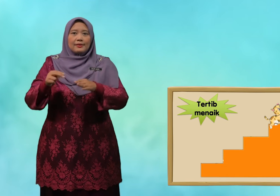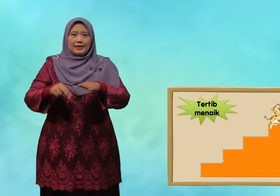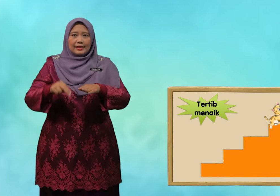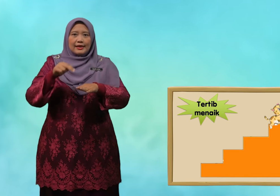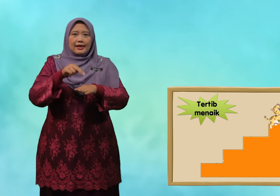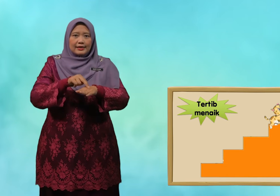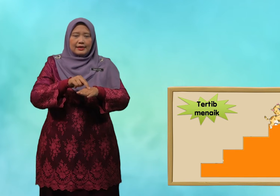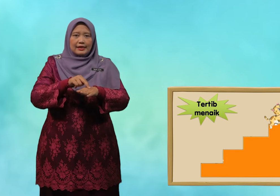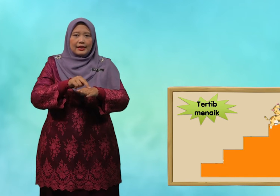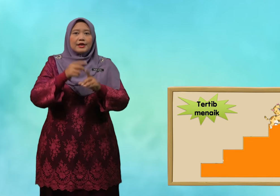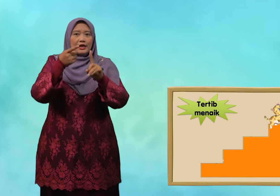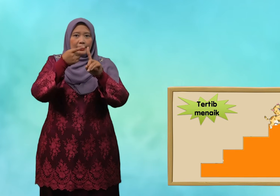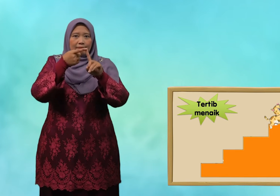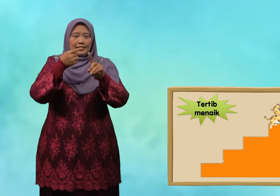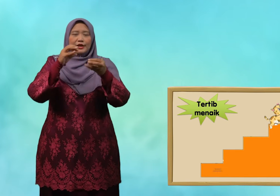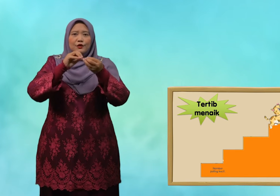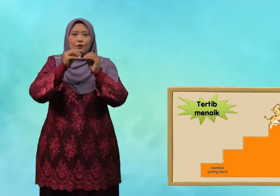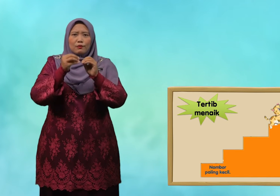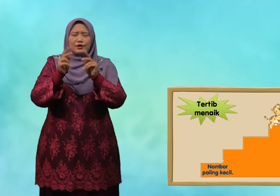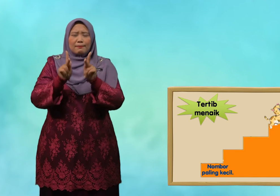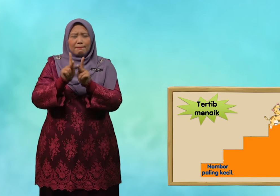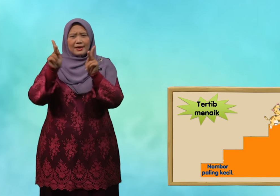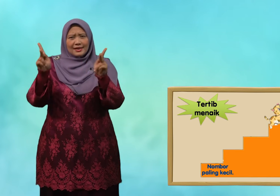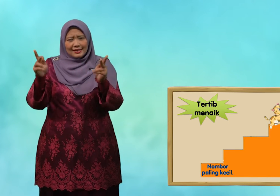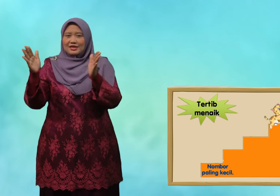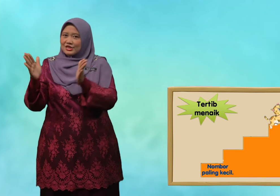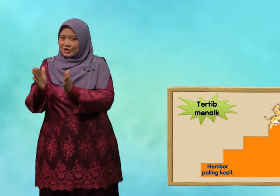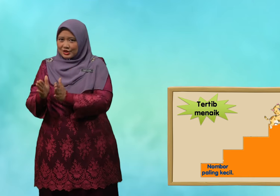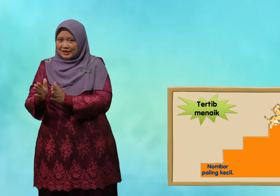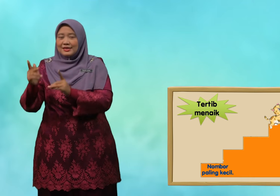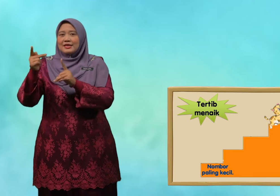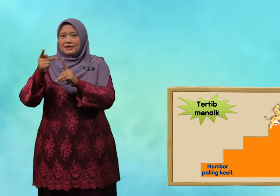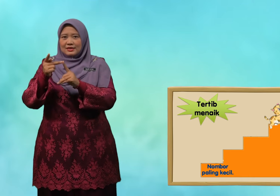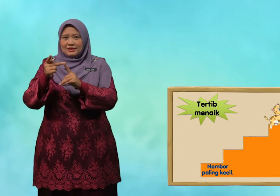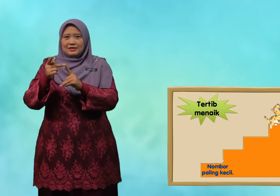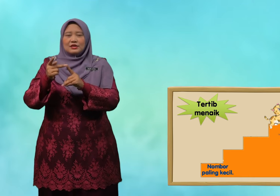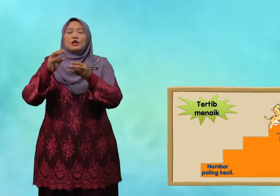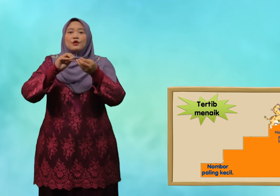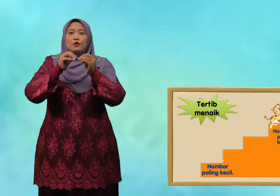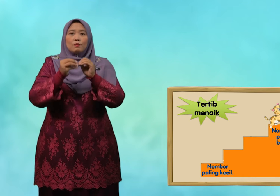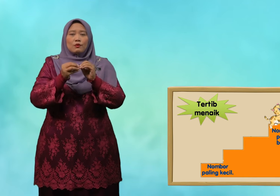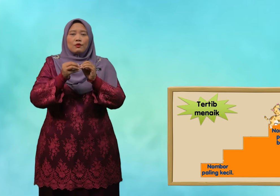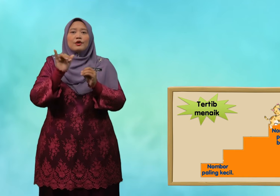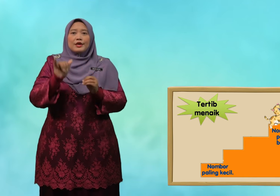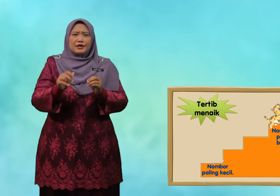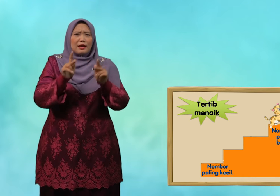menaik adalah daripada nombor yang paling kecil ke, nombor yang